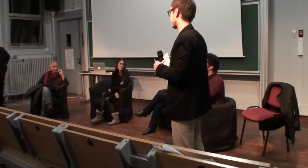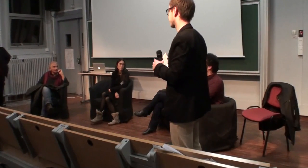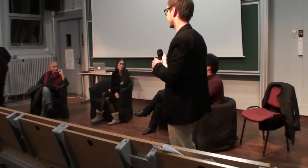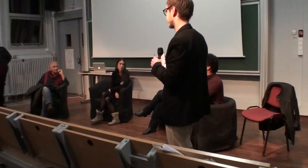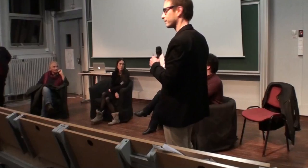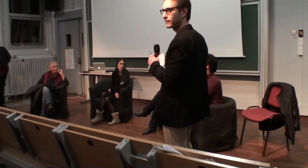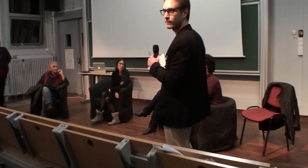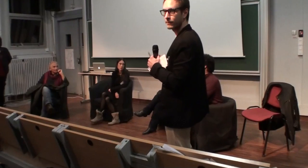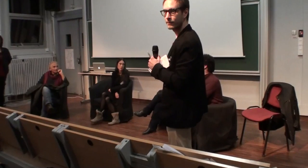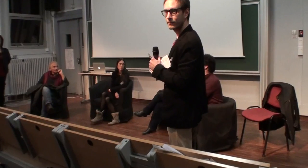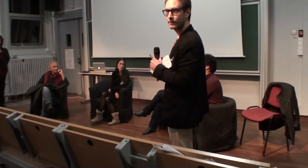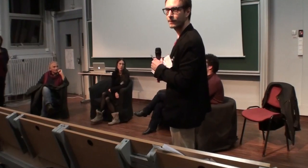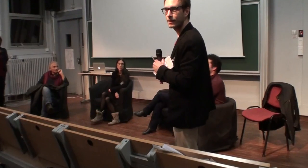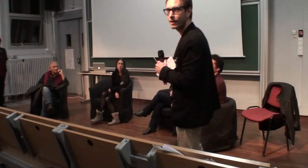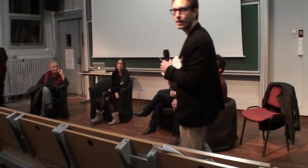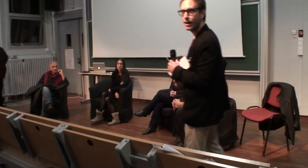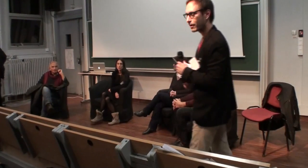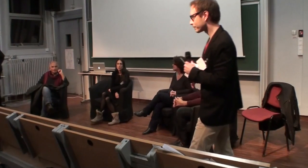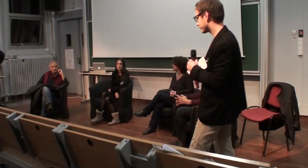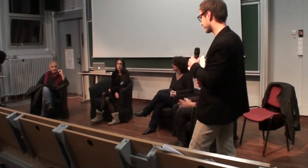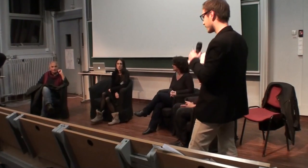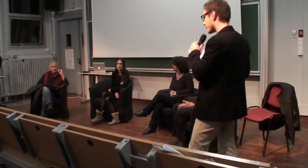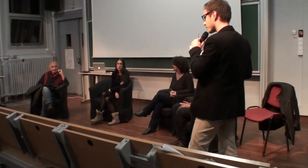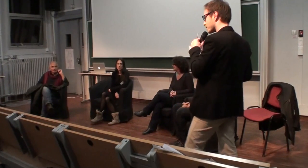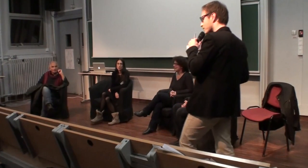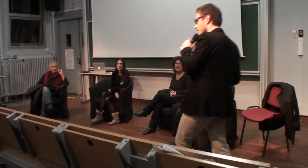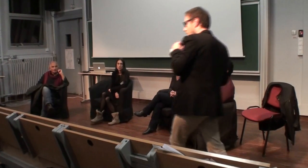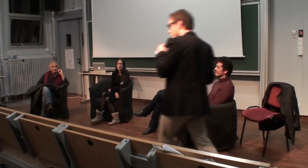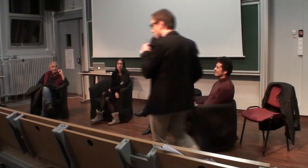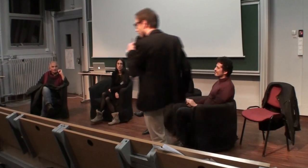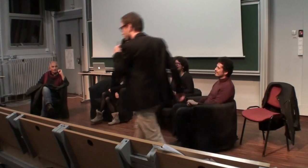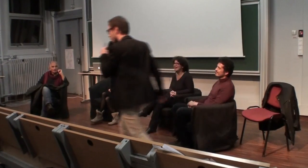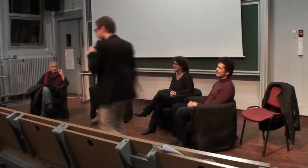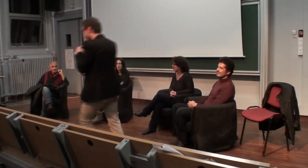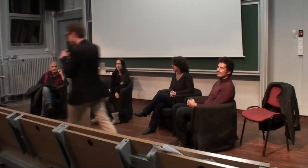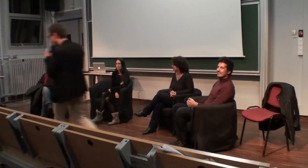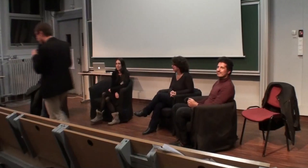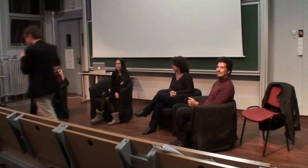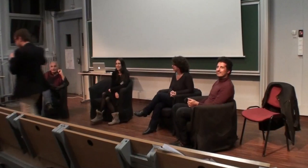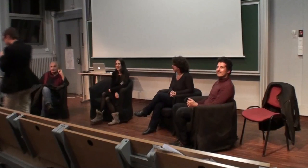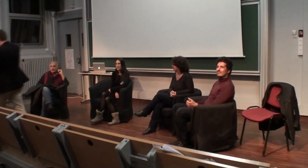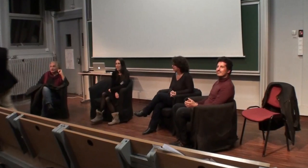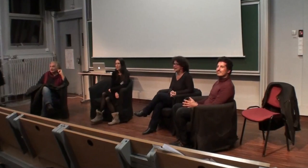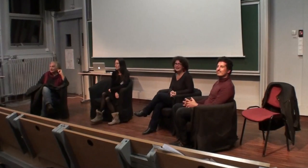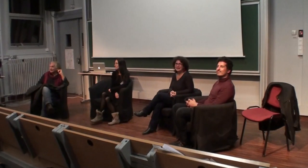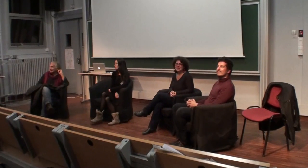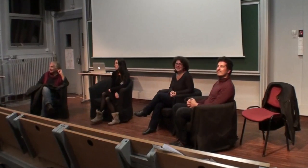que vous avez. Et tu fais un peu au milieu ? Si tu te mets au milieu, c'est bien. Je n pas l'habitude, excusez-moi, c'est la première fois que fais ça, mais on verra les vies.